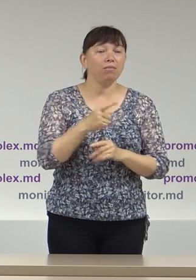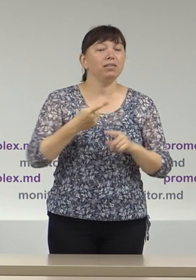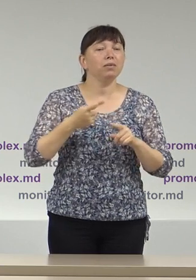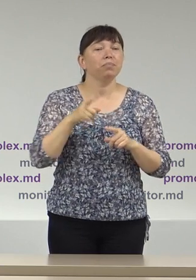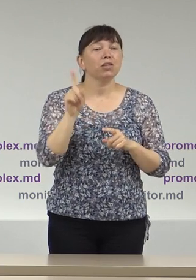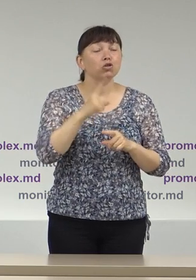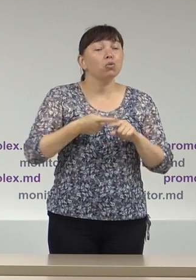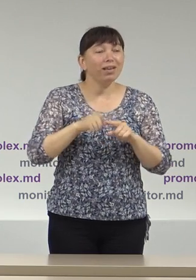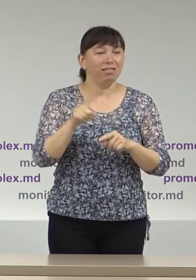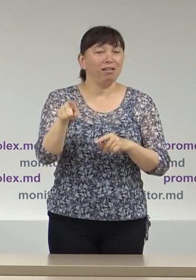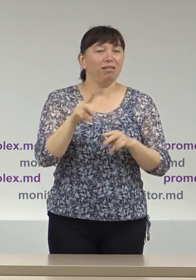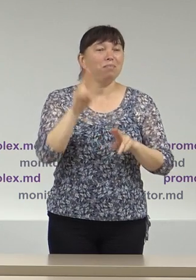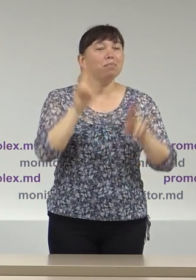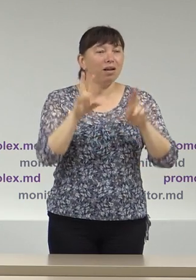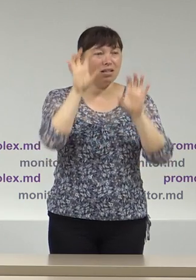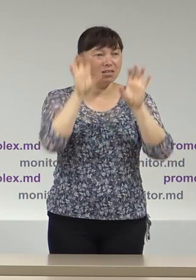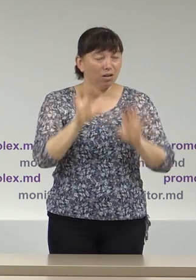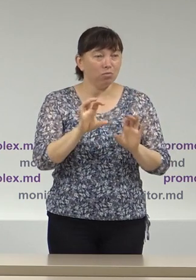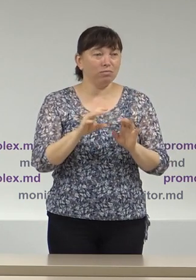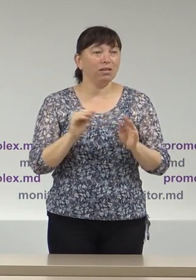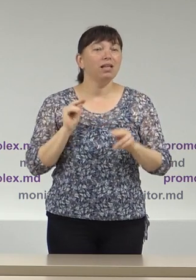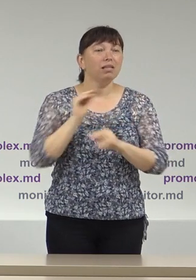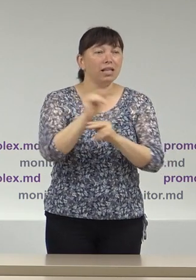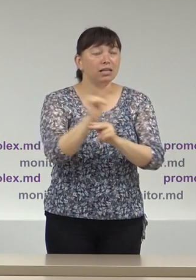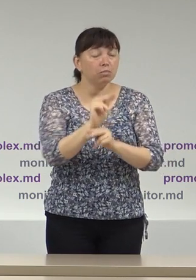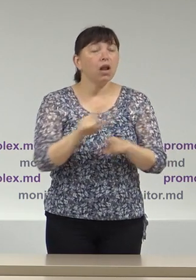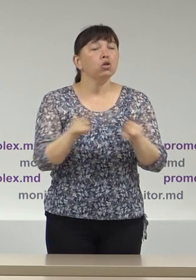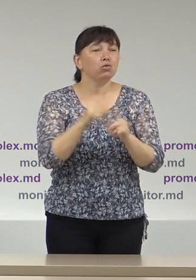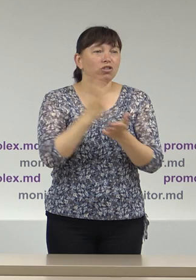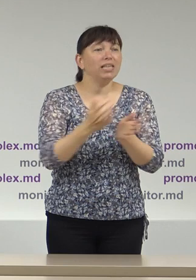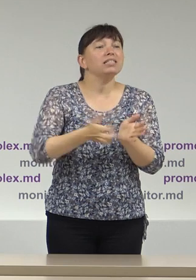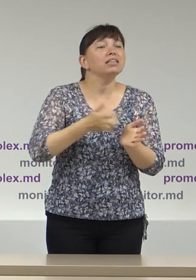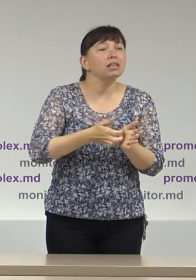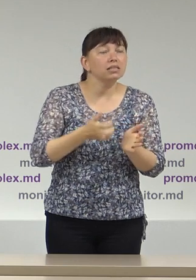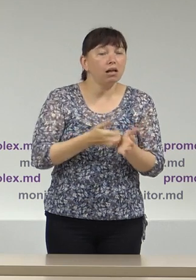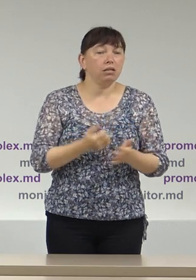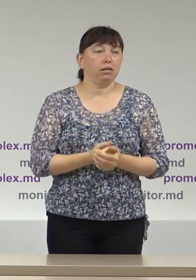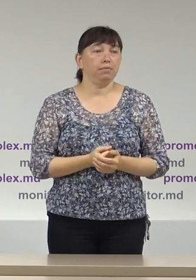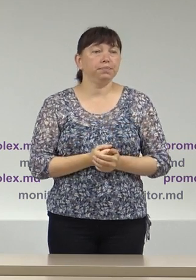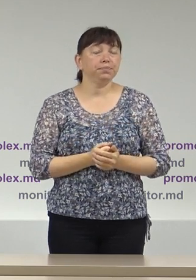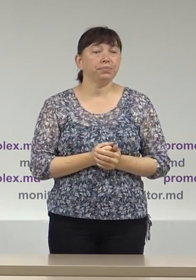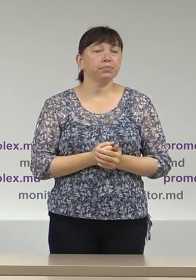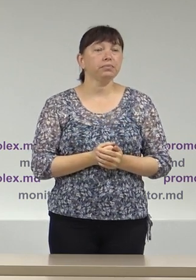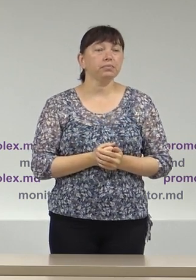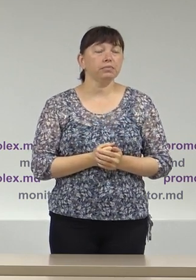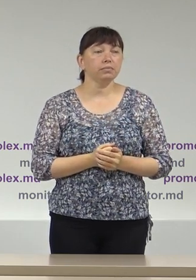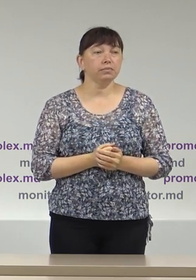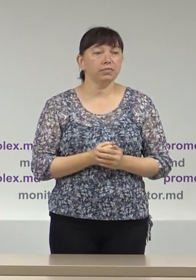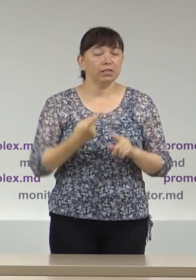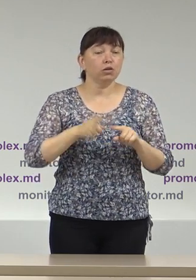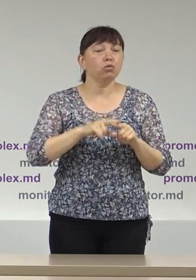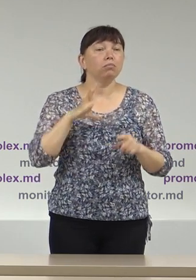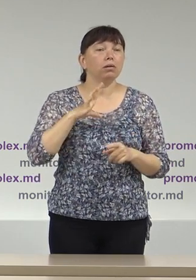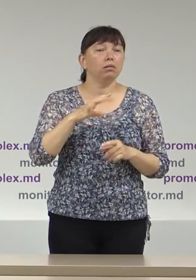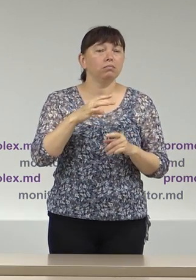lacune care se trag chiar din vechea instrucțiune sau din precedenta instrucțiune care a fost utilizată în